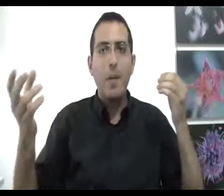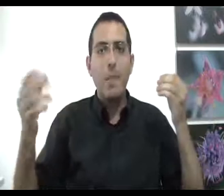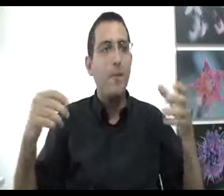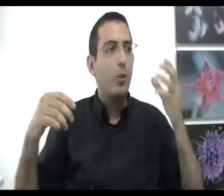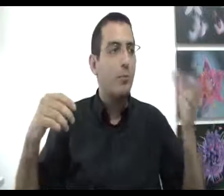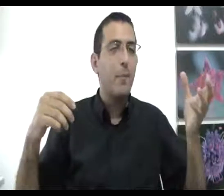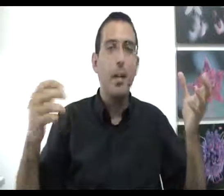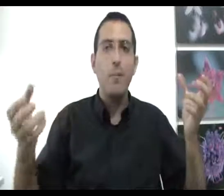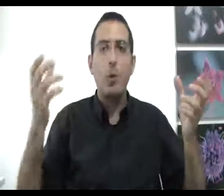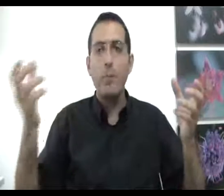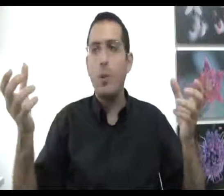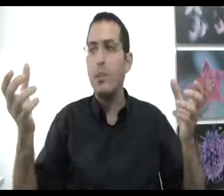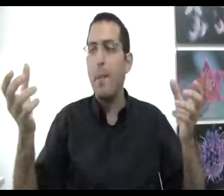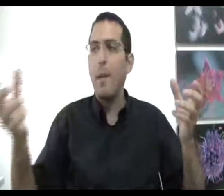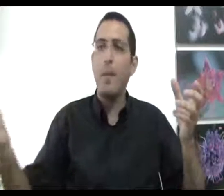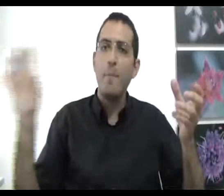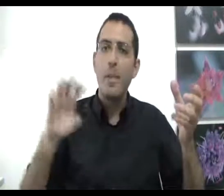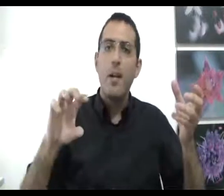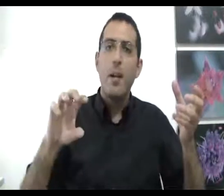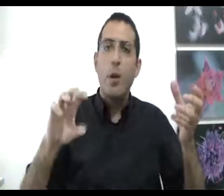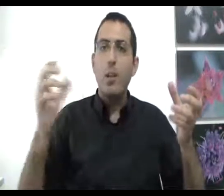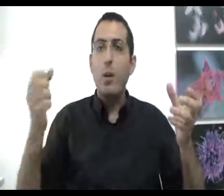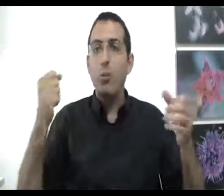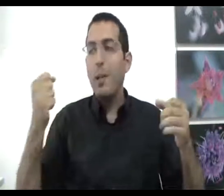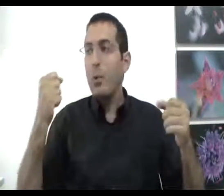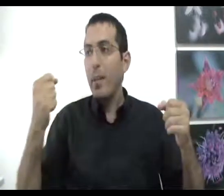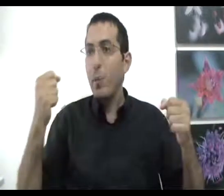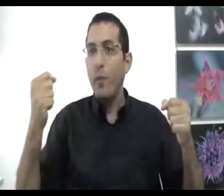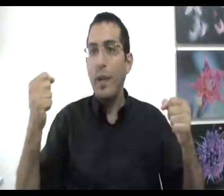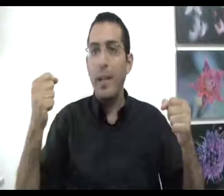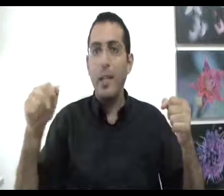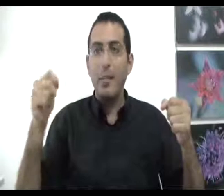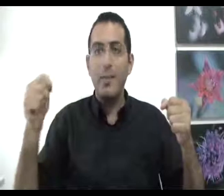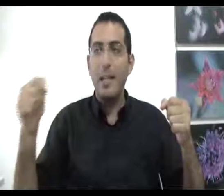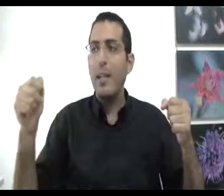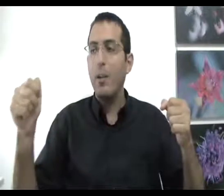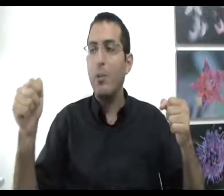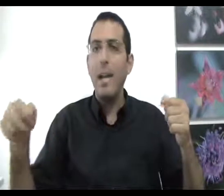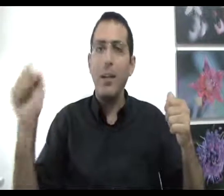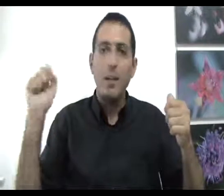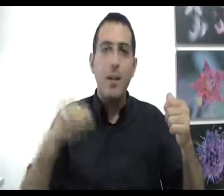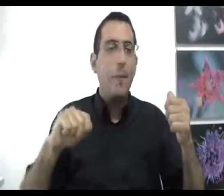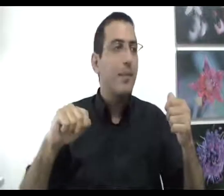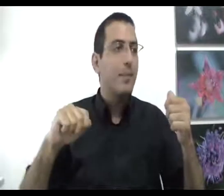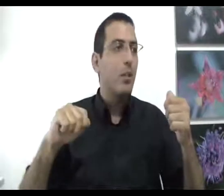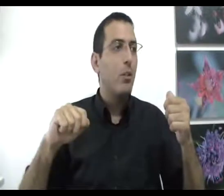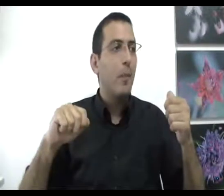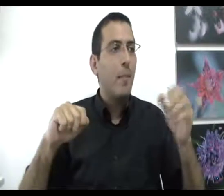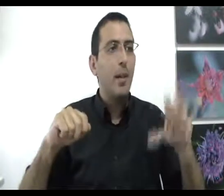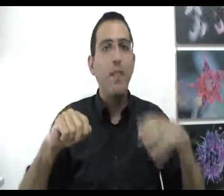חמים, לקוס מים קרים, לוקחים את הקוס מים החמים, או לדוגמה לוקחים גוף חם, נגיד ברזל רותח, מכניסים אותו לתוך מים קרים,